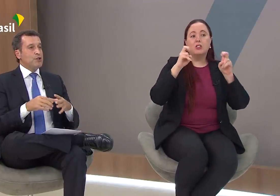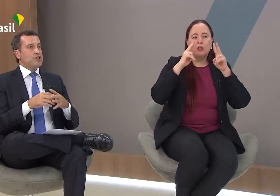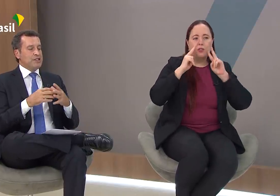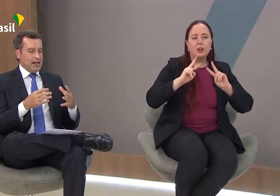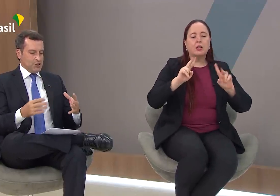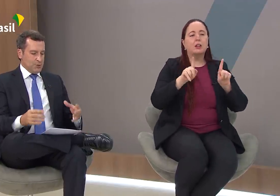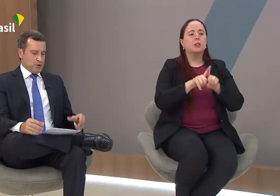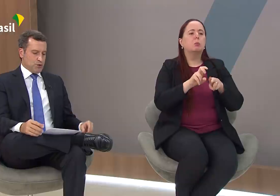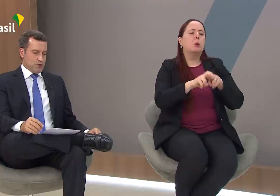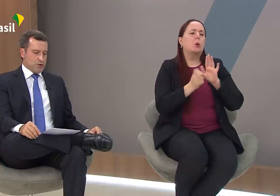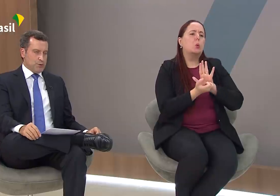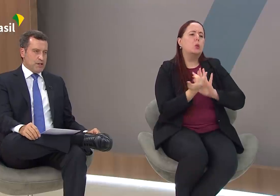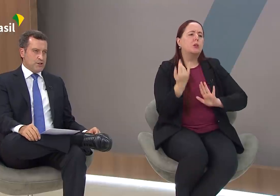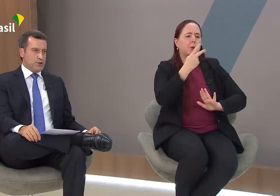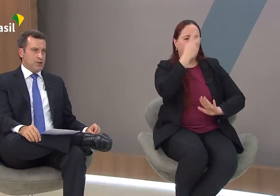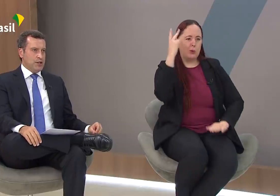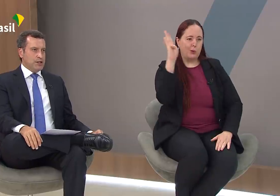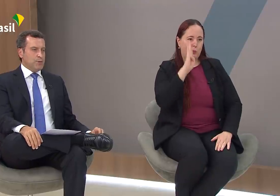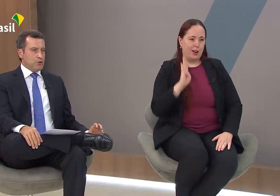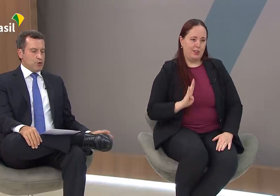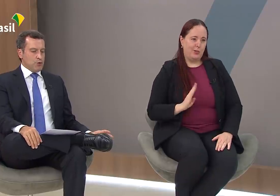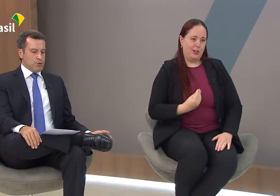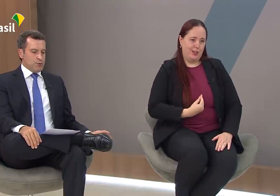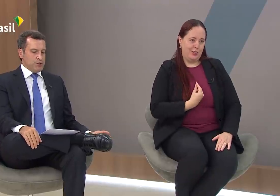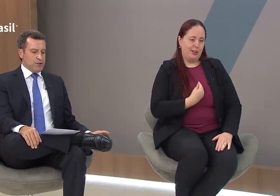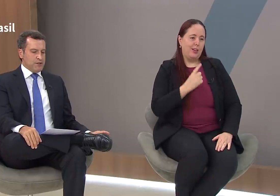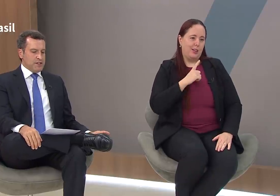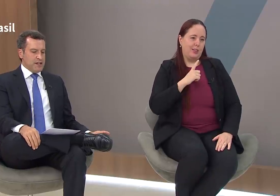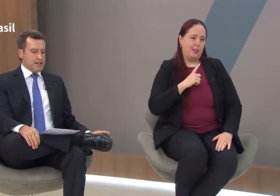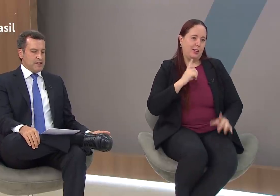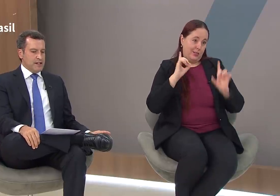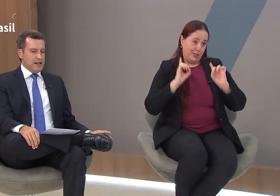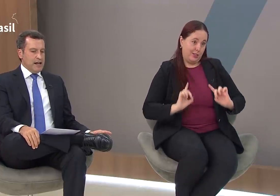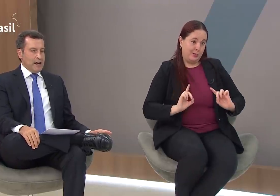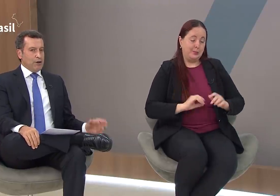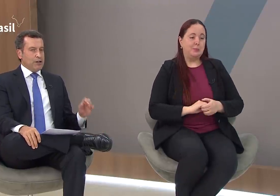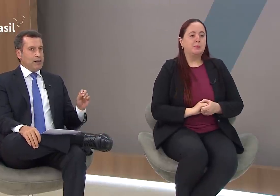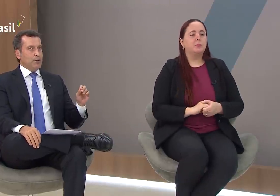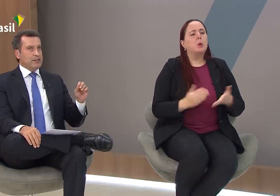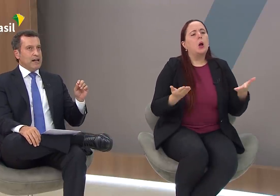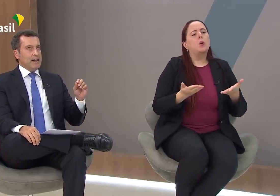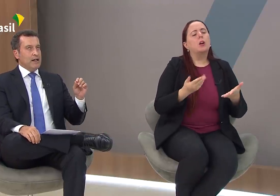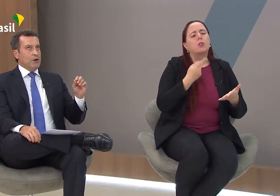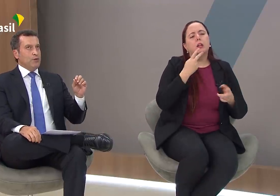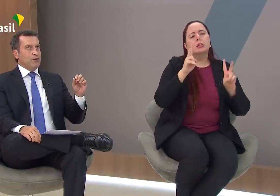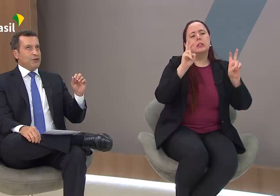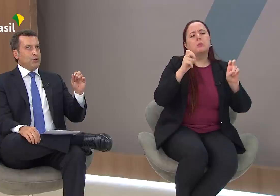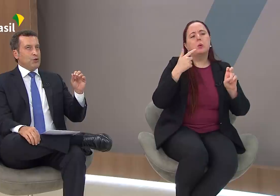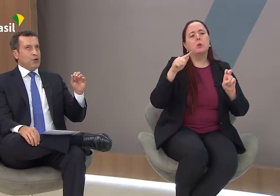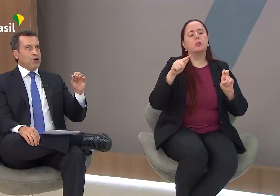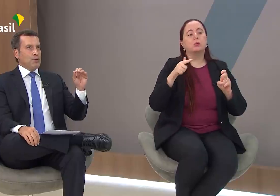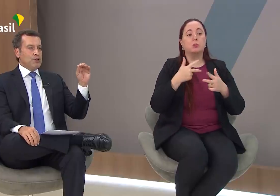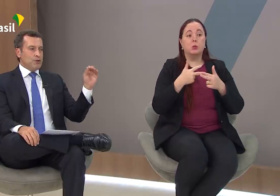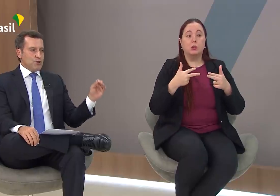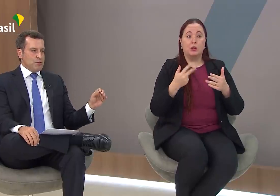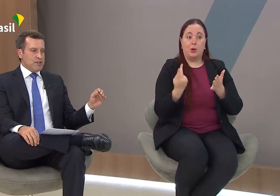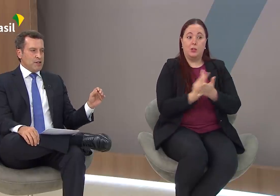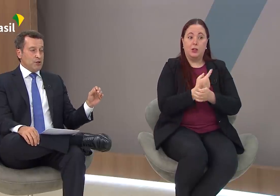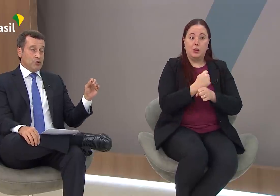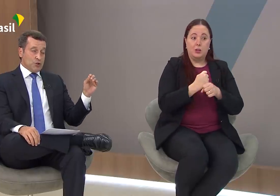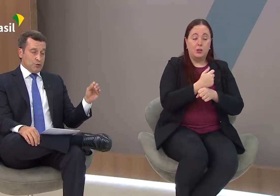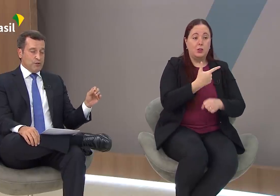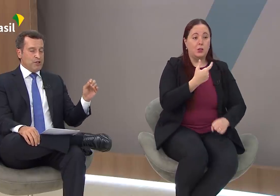até pela quantidade de pessoas no Brasil que possuem algum tipo de deficiência. Agora eu queria abordar um fato que ocorreu em